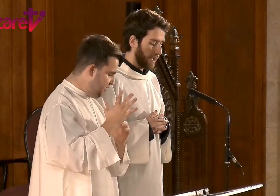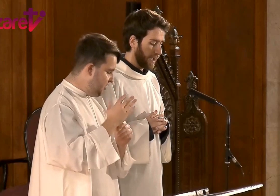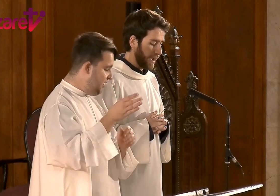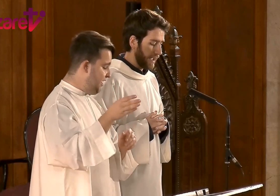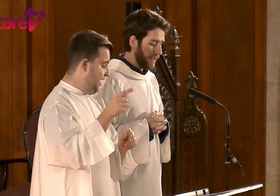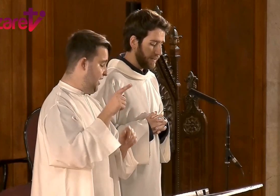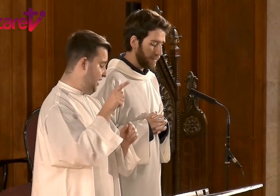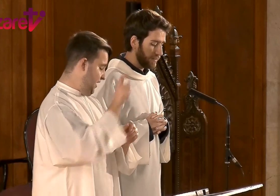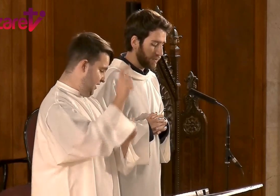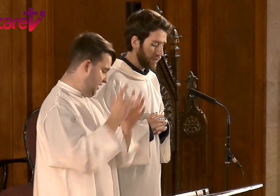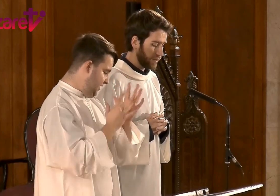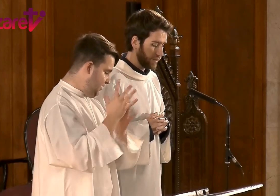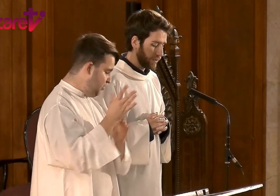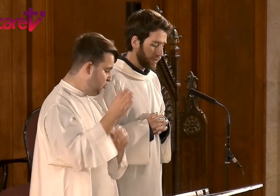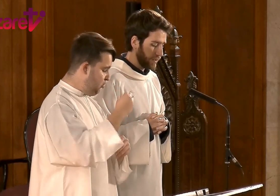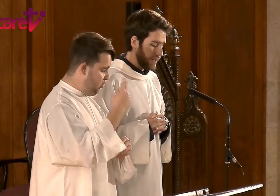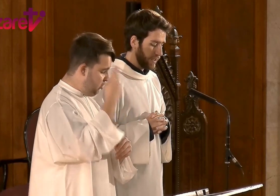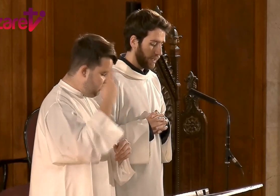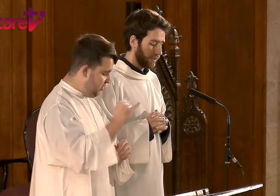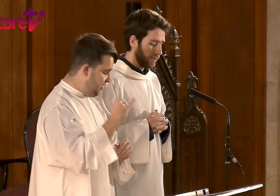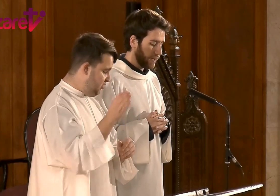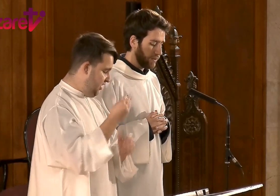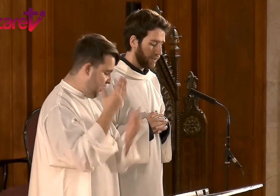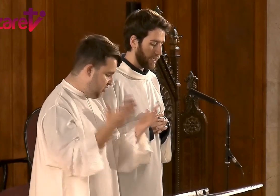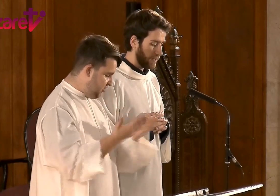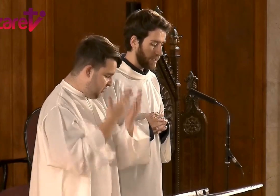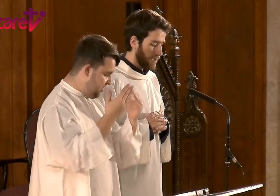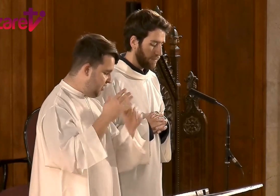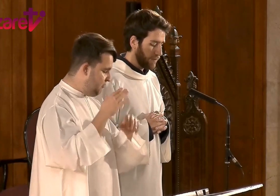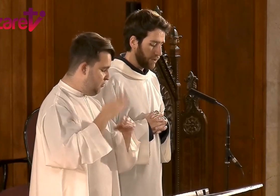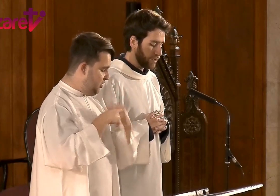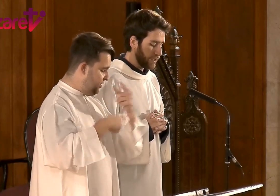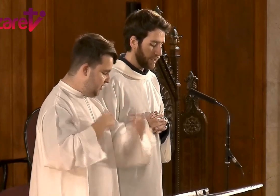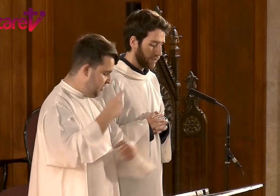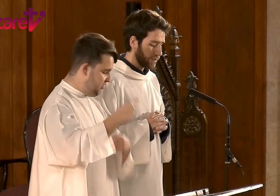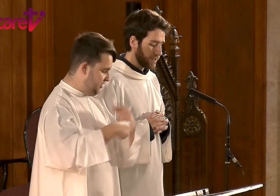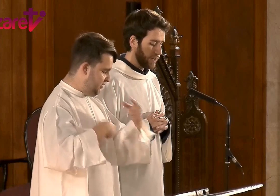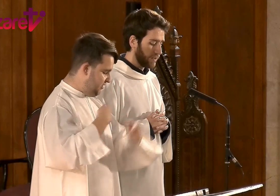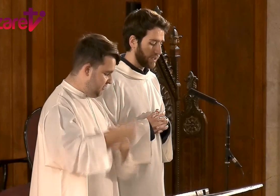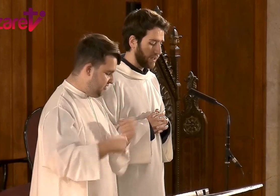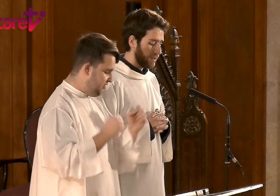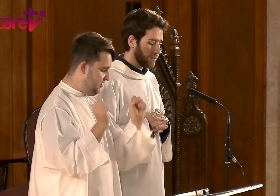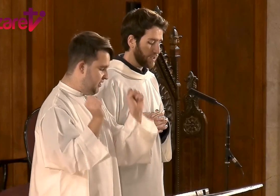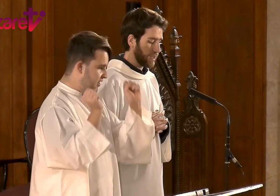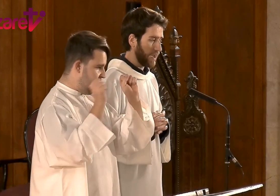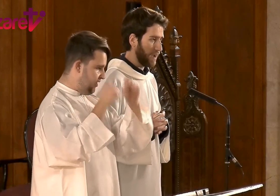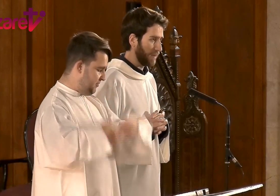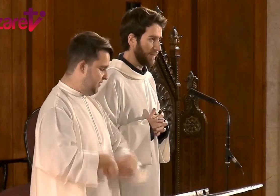A Él todo honor y toda gloria por los siglos de los siglos. Amén.